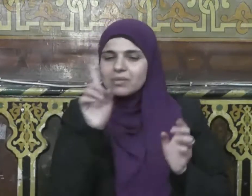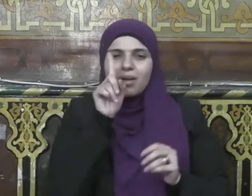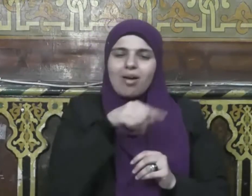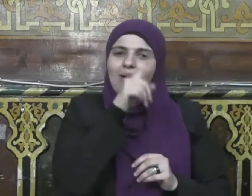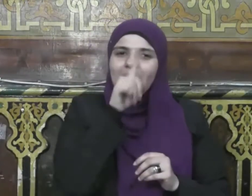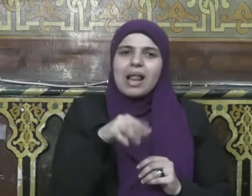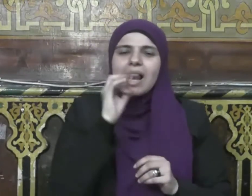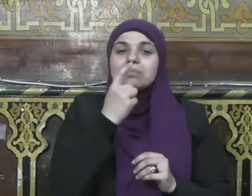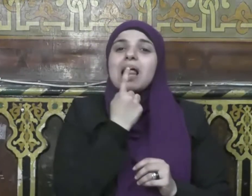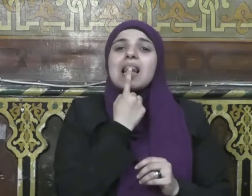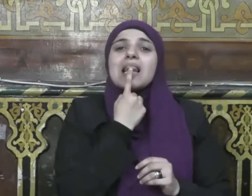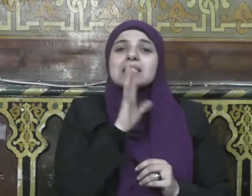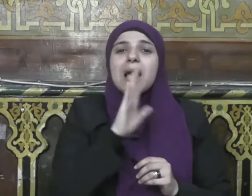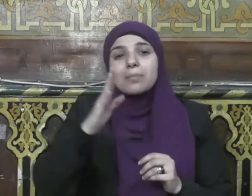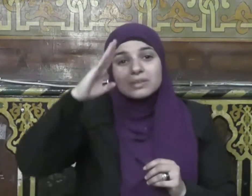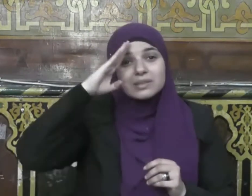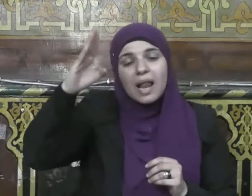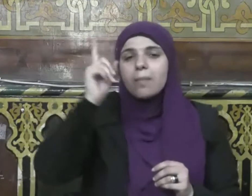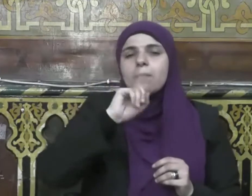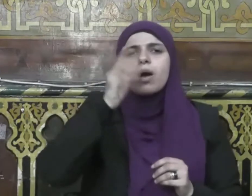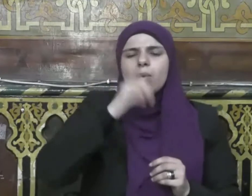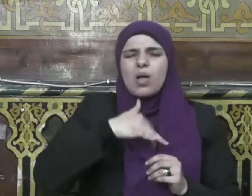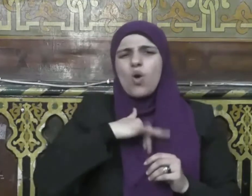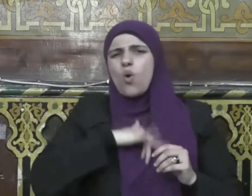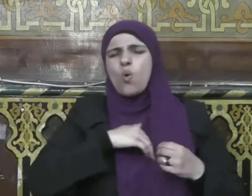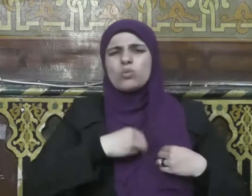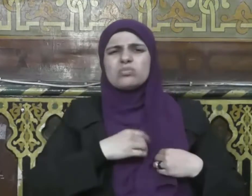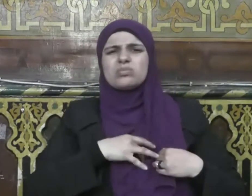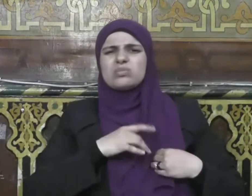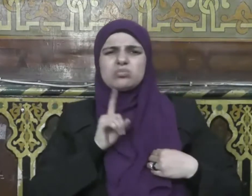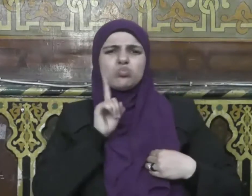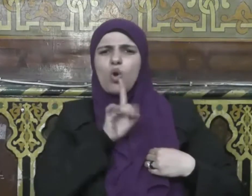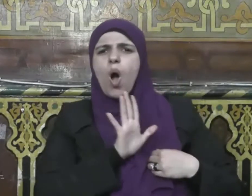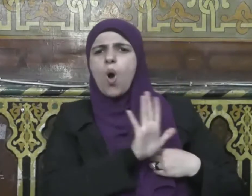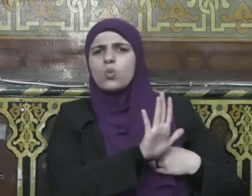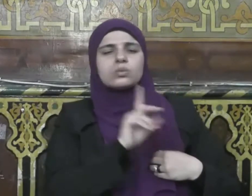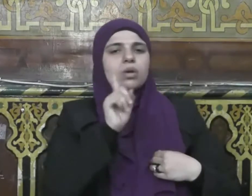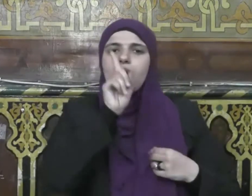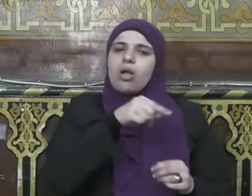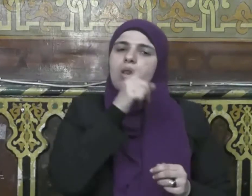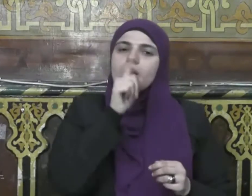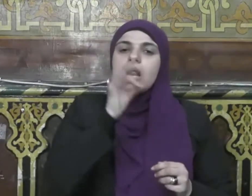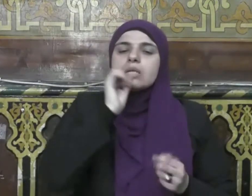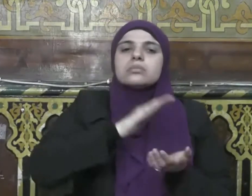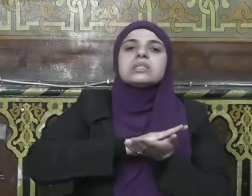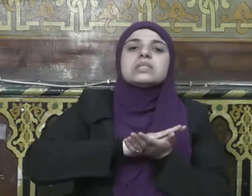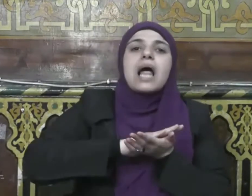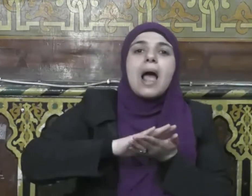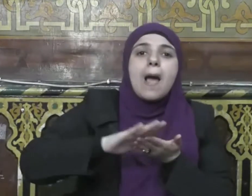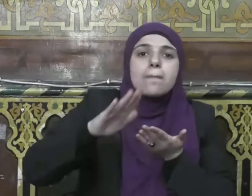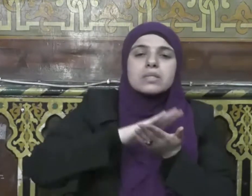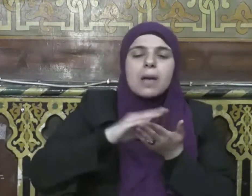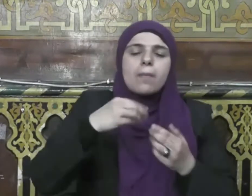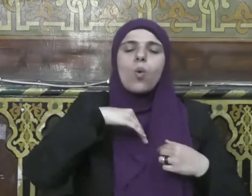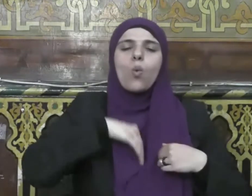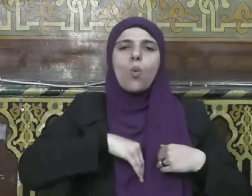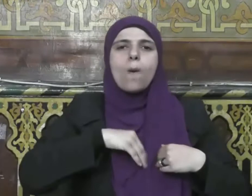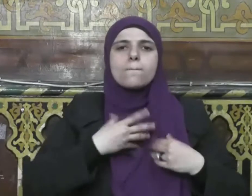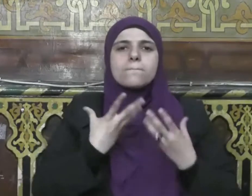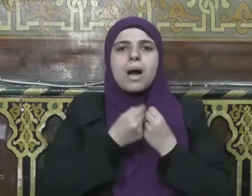إنما هو سلام مع النفس مع الصديق مع الأهل مع الجار